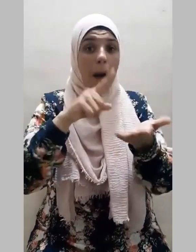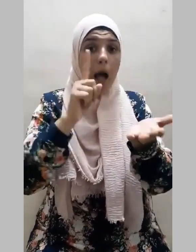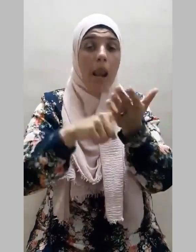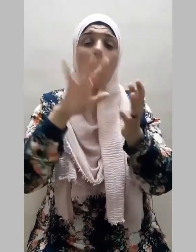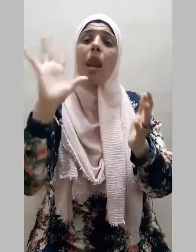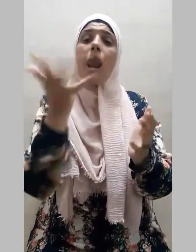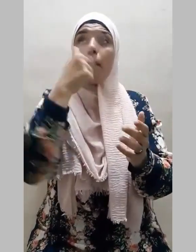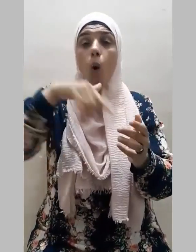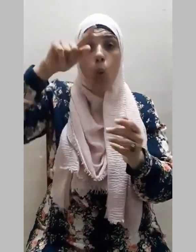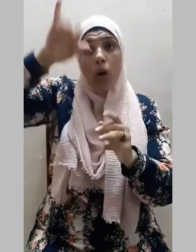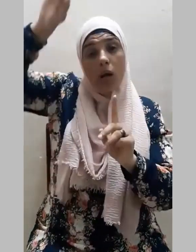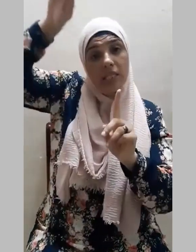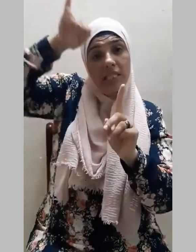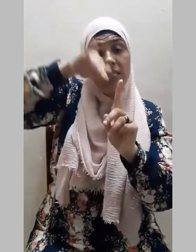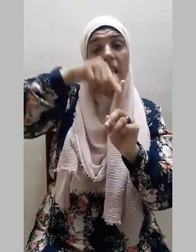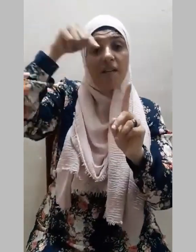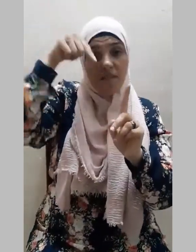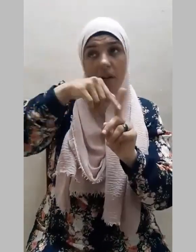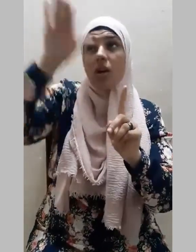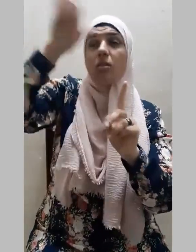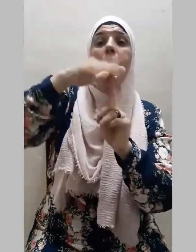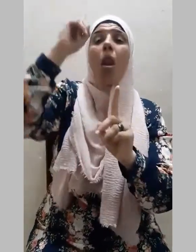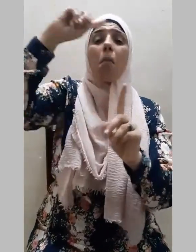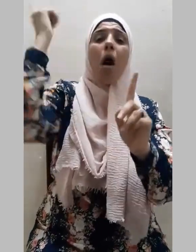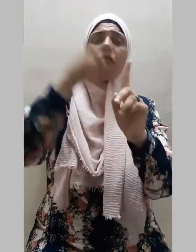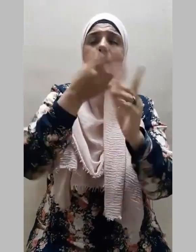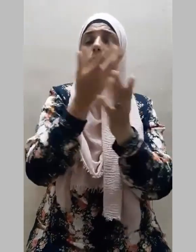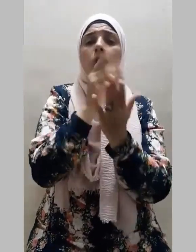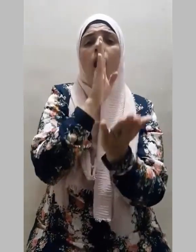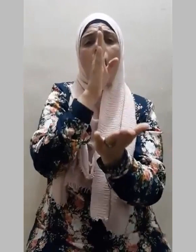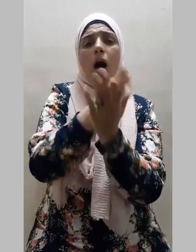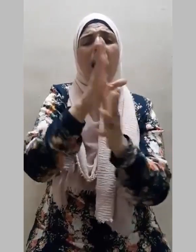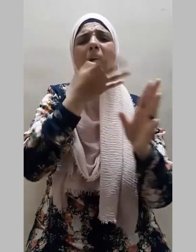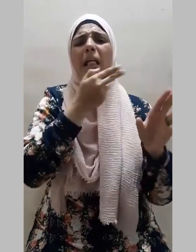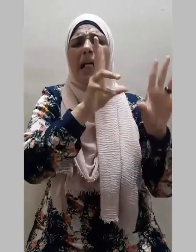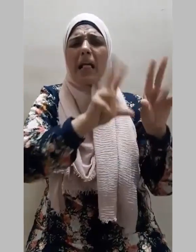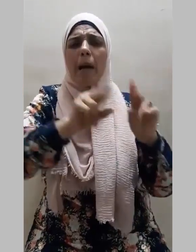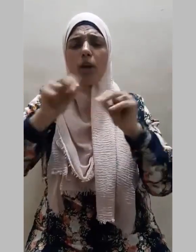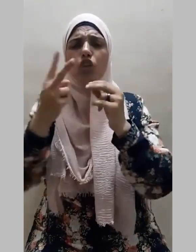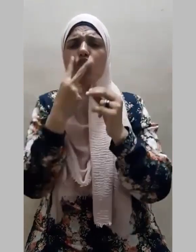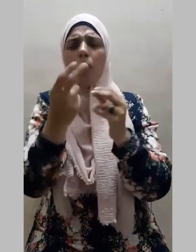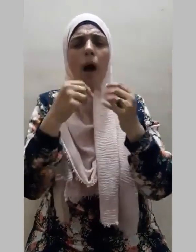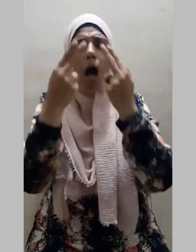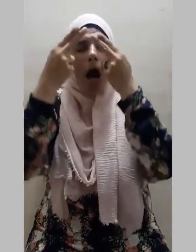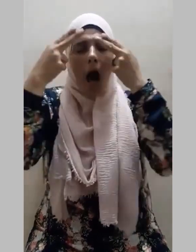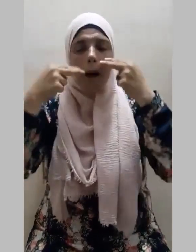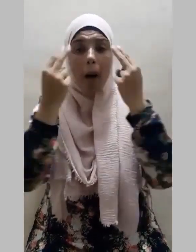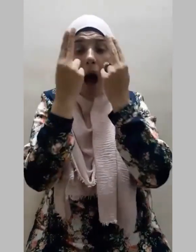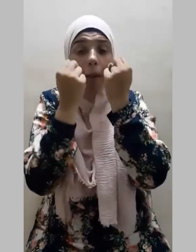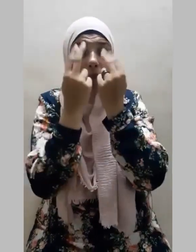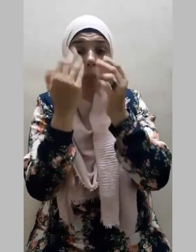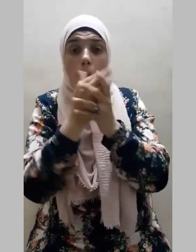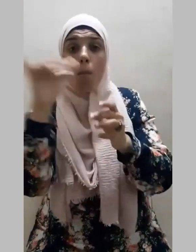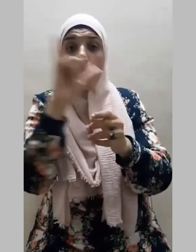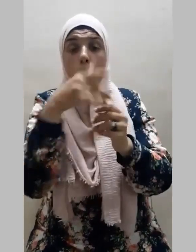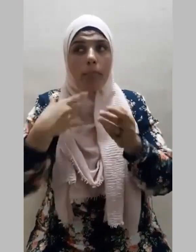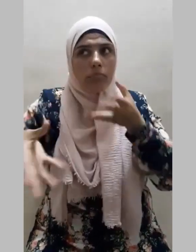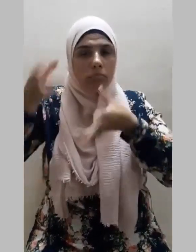أنذل إليك من ربك الحق كمن هو أعمى إنما يتذكر أولو